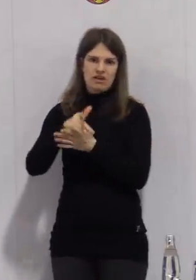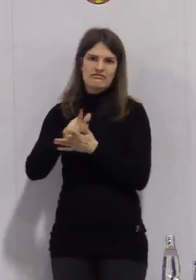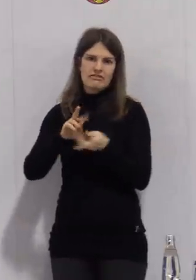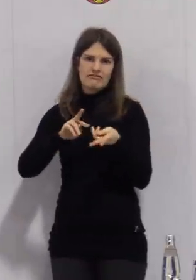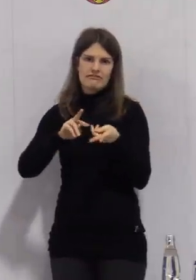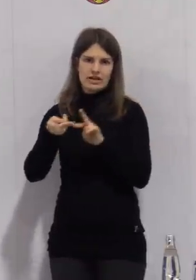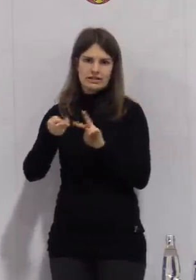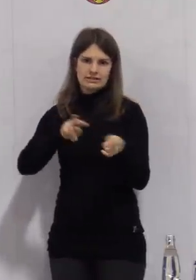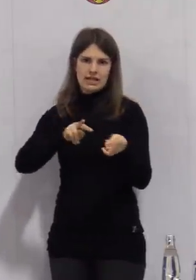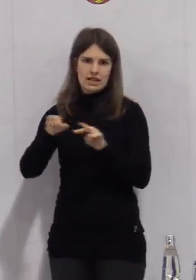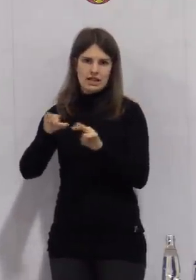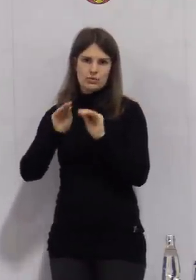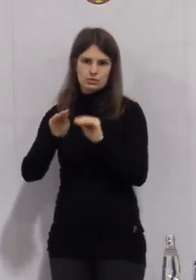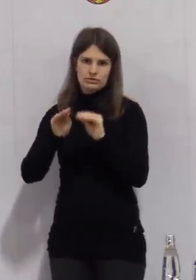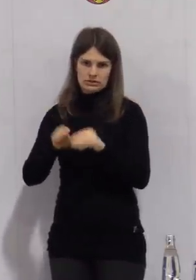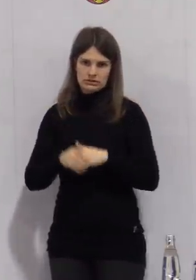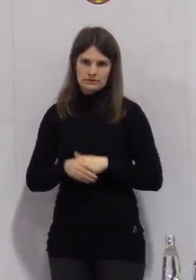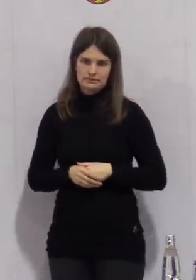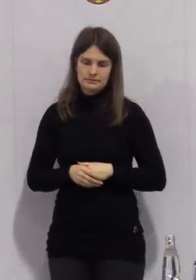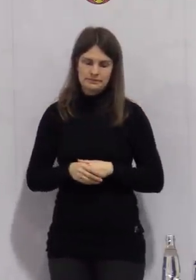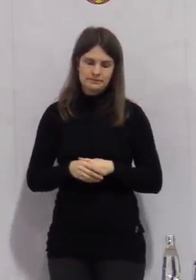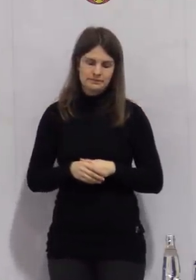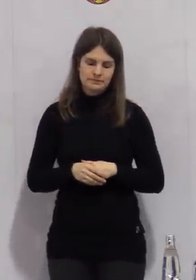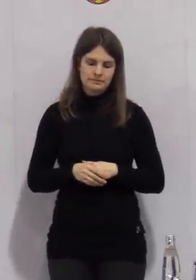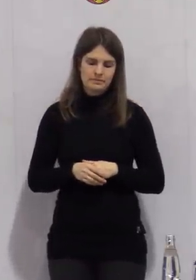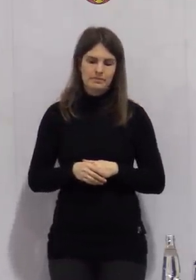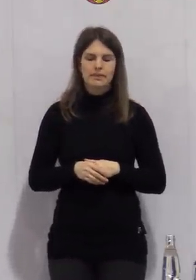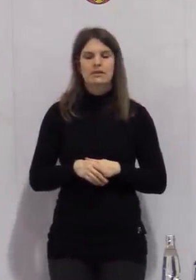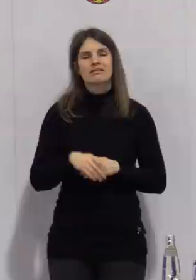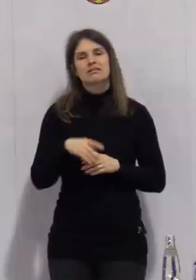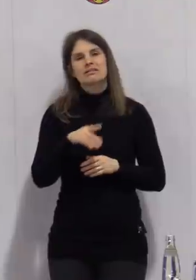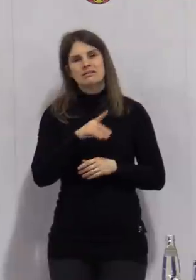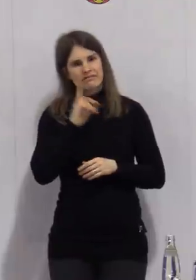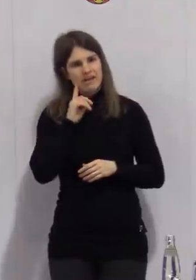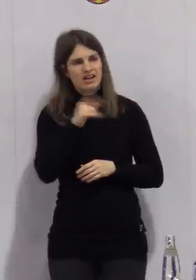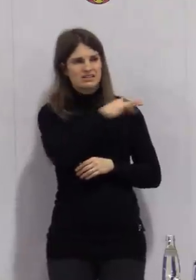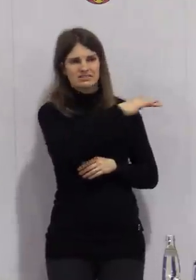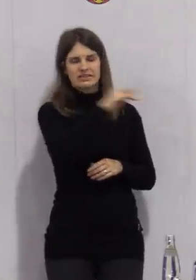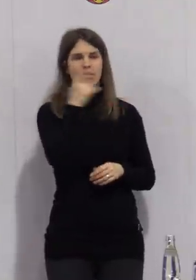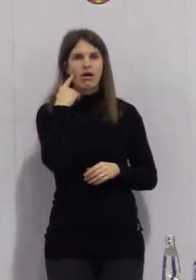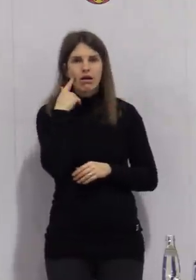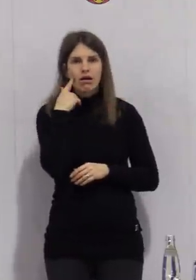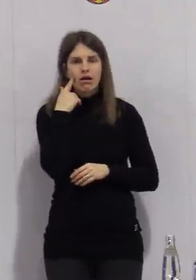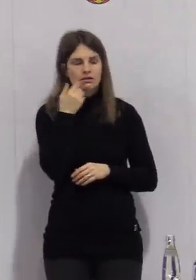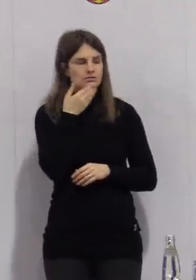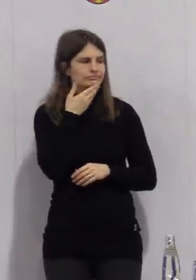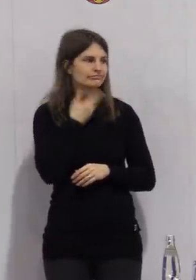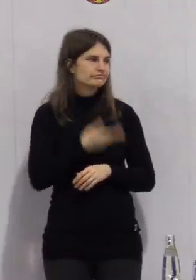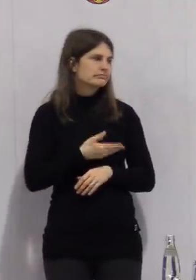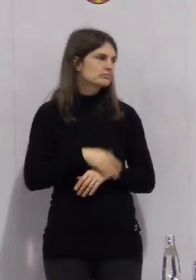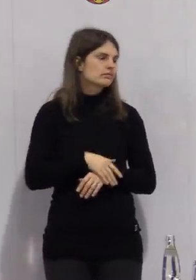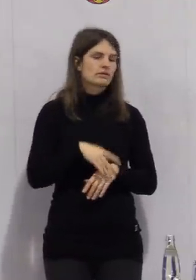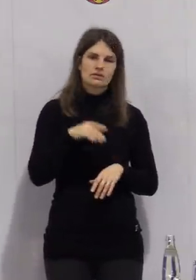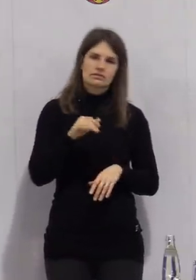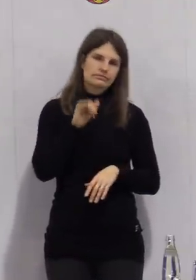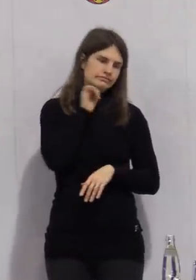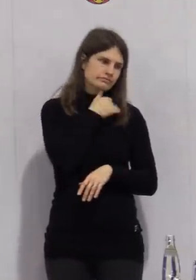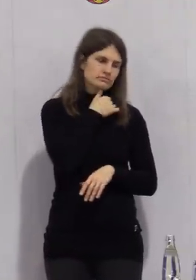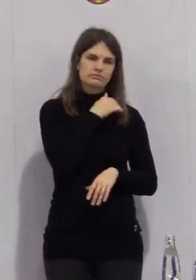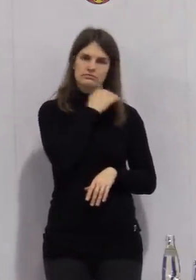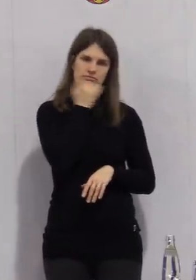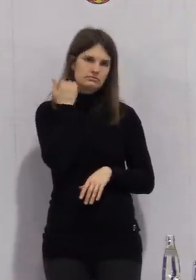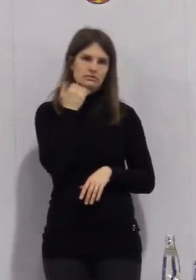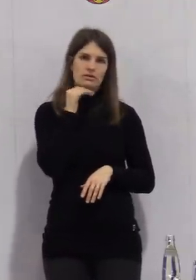Ich weiß, dass das für viele auch enttäuschend und demotivierend ist. Noch eine Woche